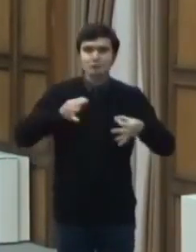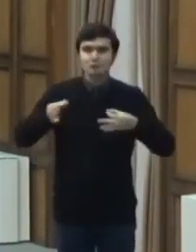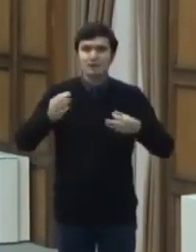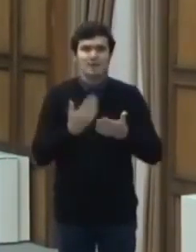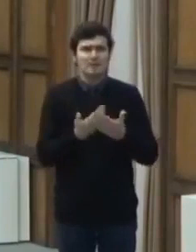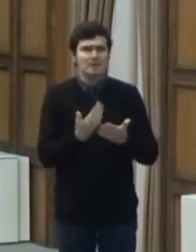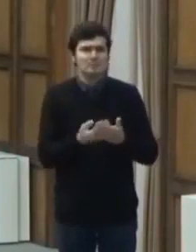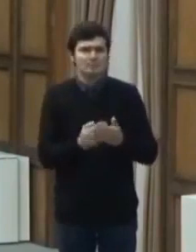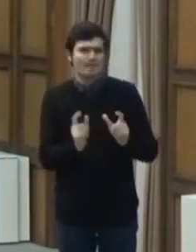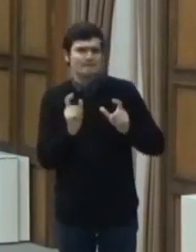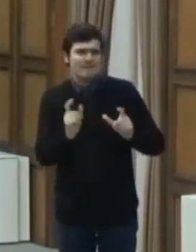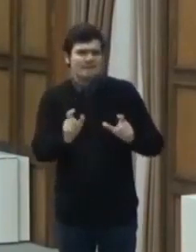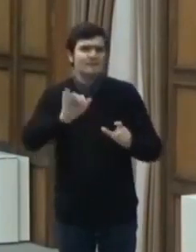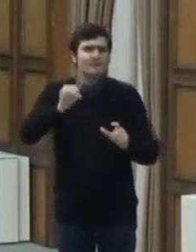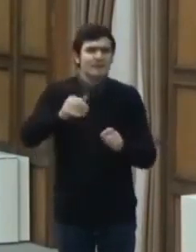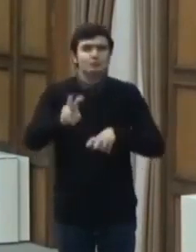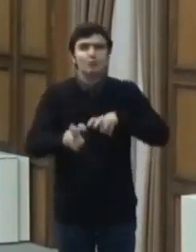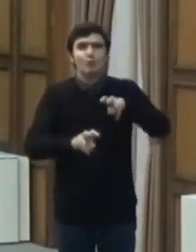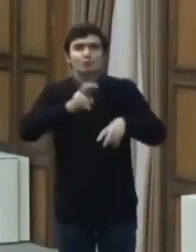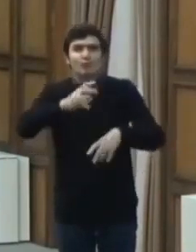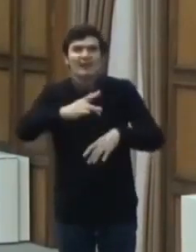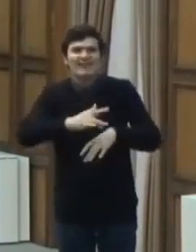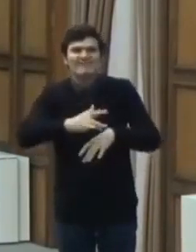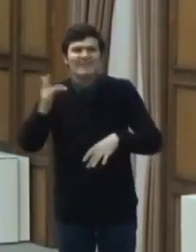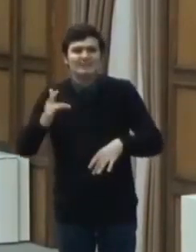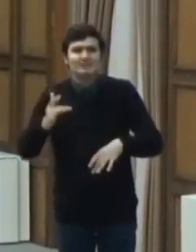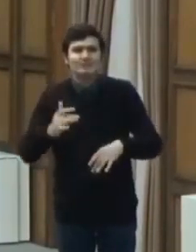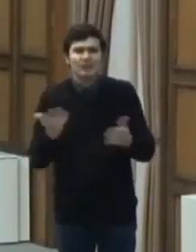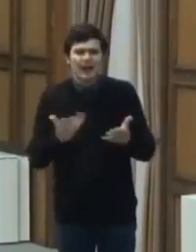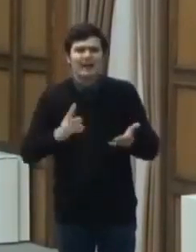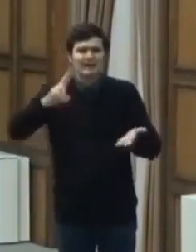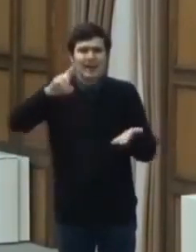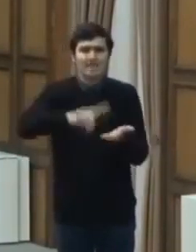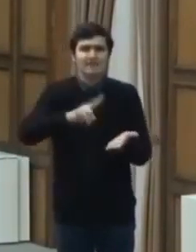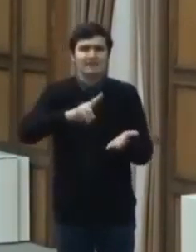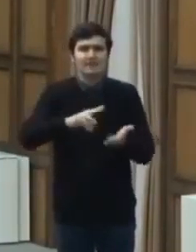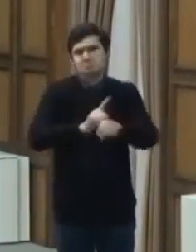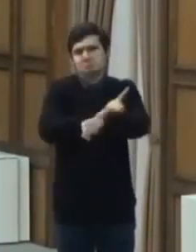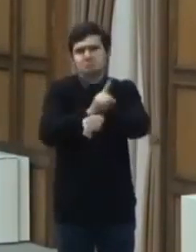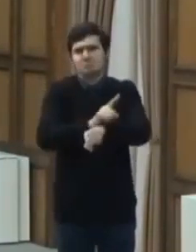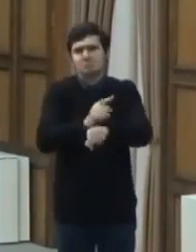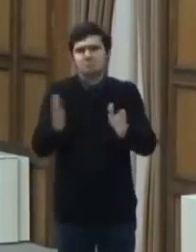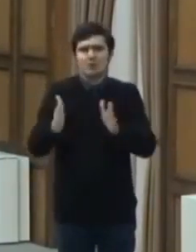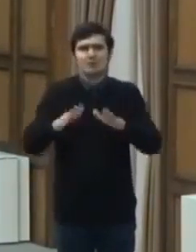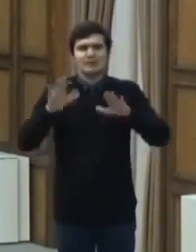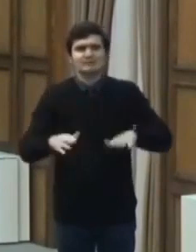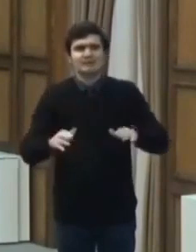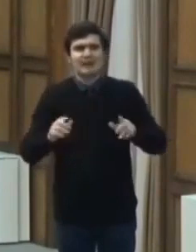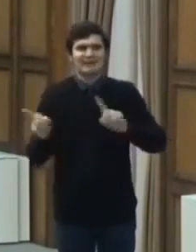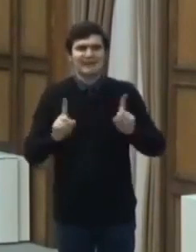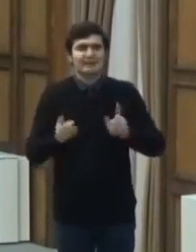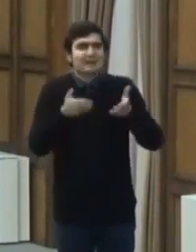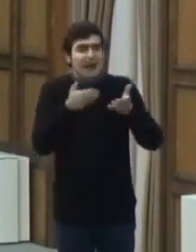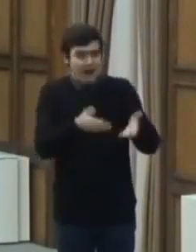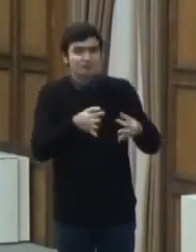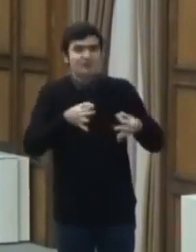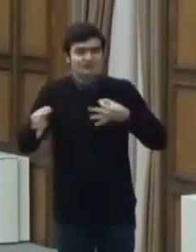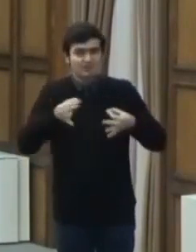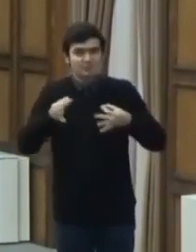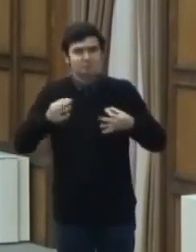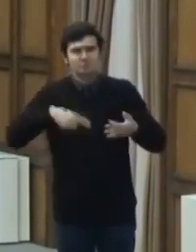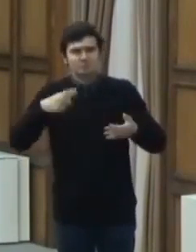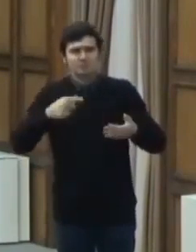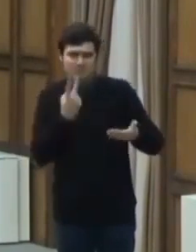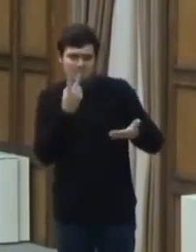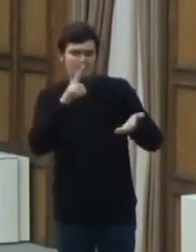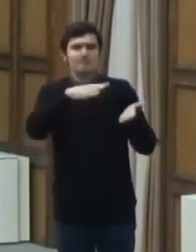și control a infecțiilor, aplicabile pe timpul stării de alertă, sunt prevăzute în